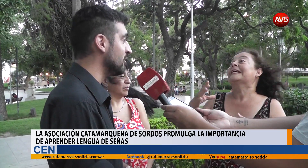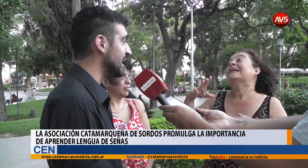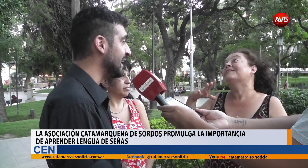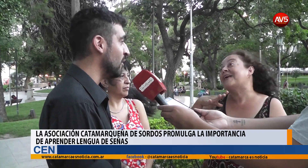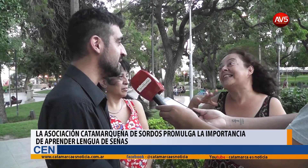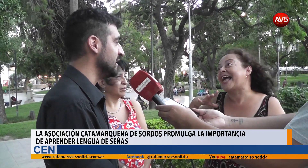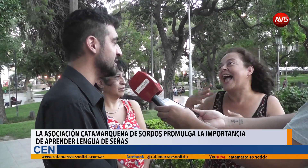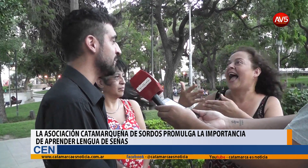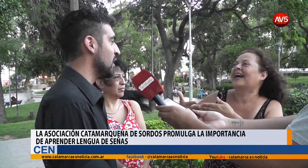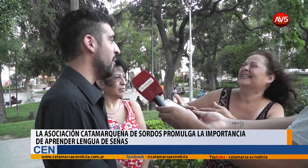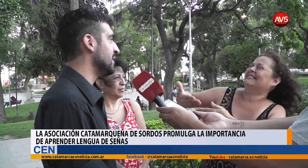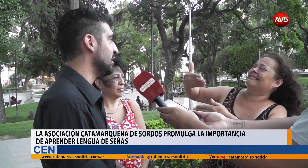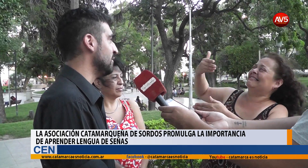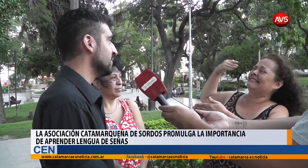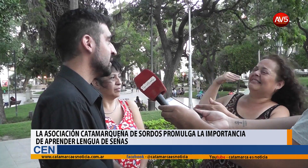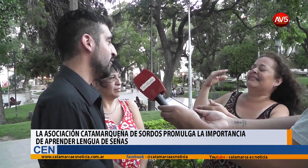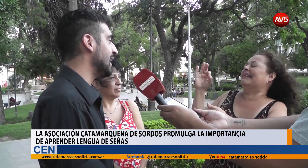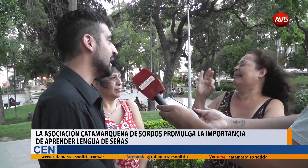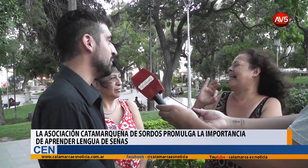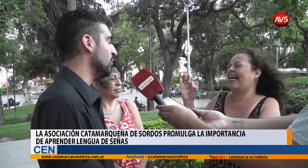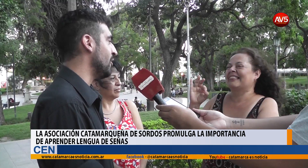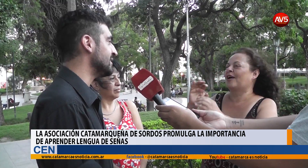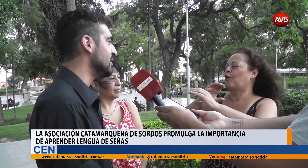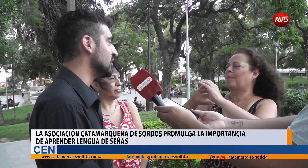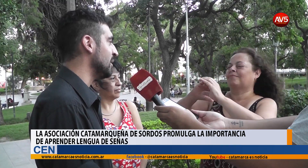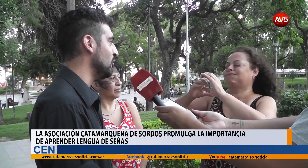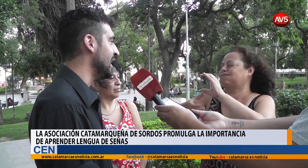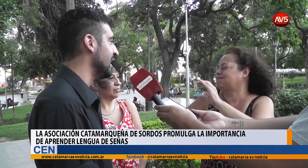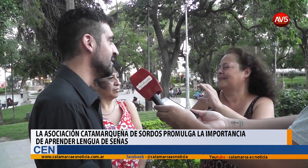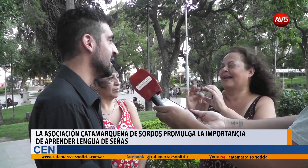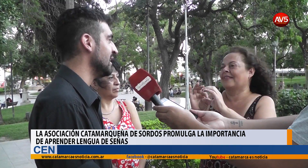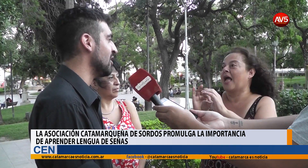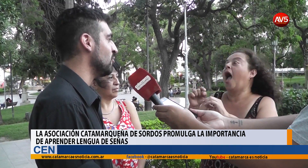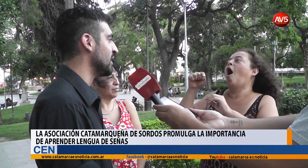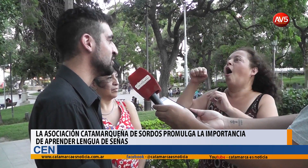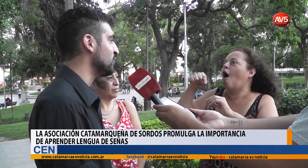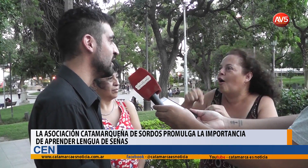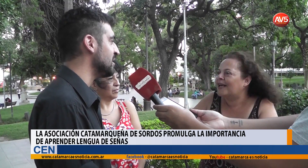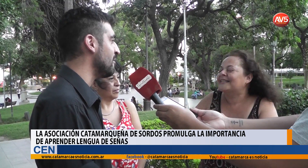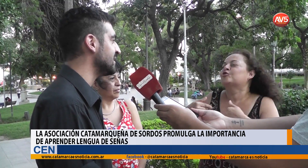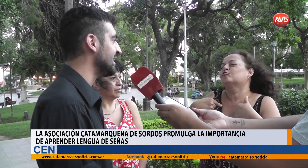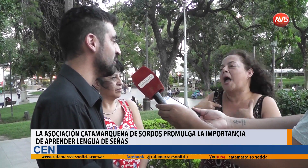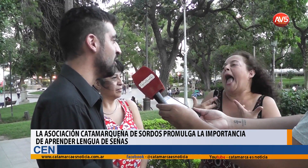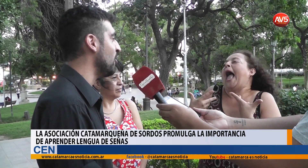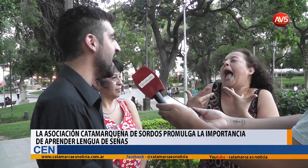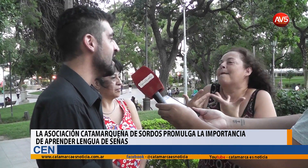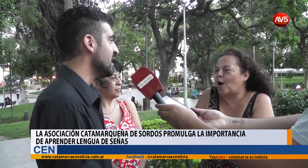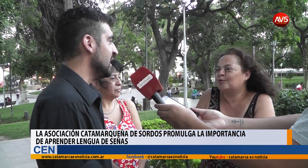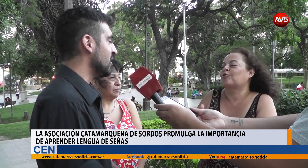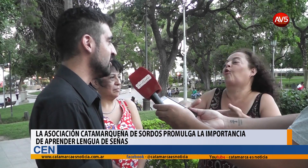nuestra lengua de señas. Obviamente falta, pero bueno, antes no teníamos nada. La comunicación fallaba bastante y bueno, ahora con